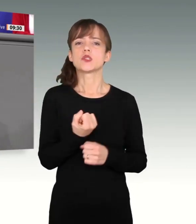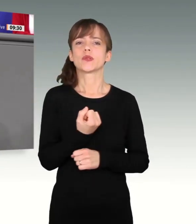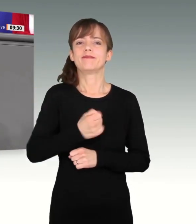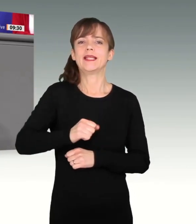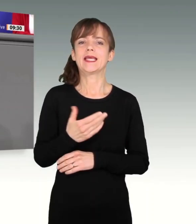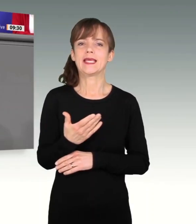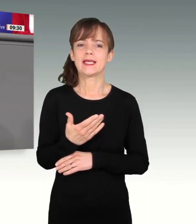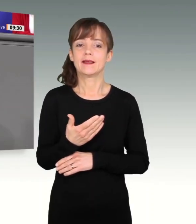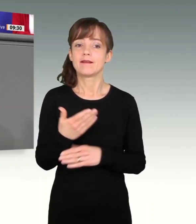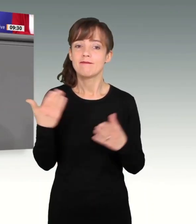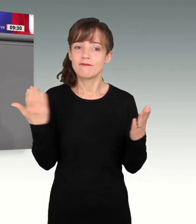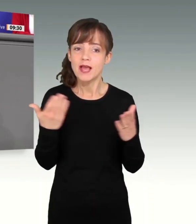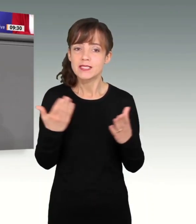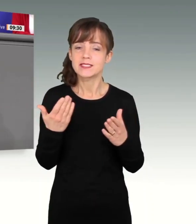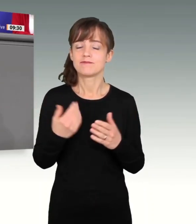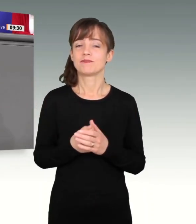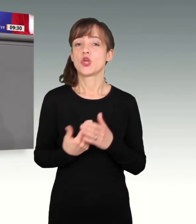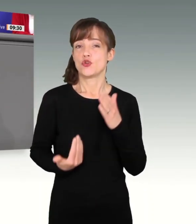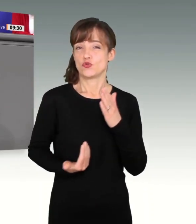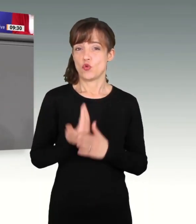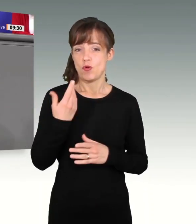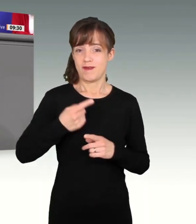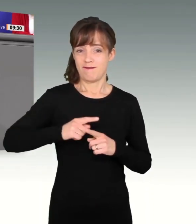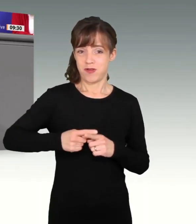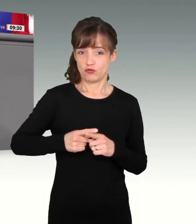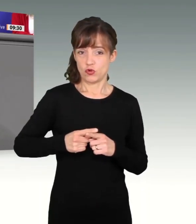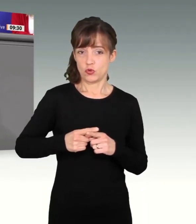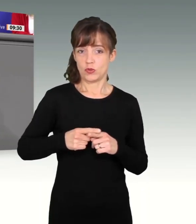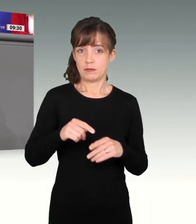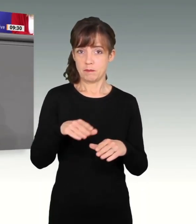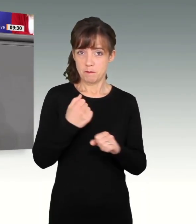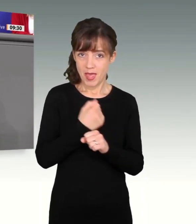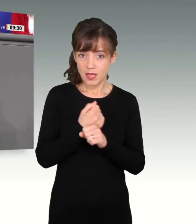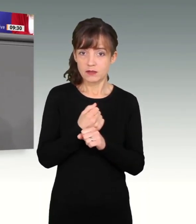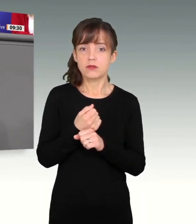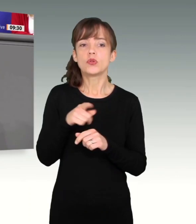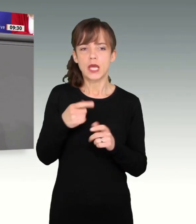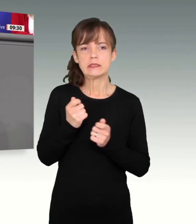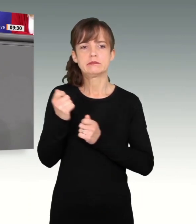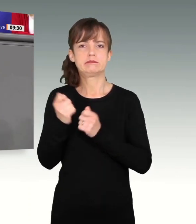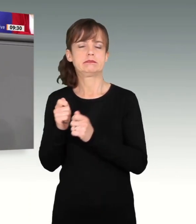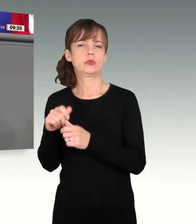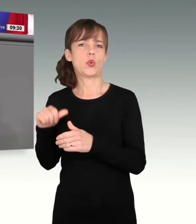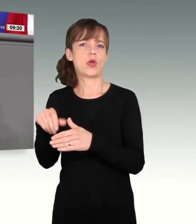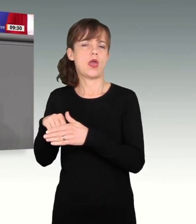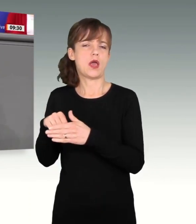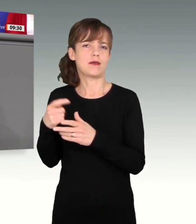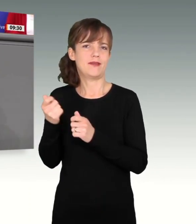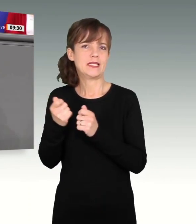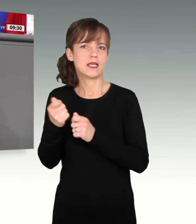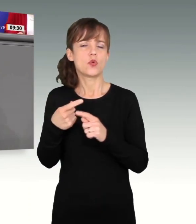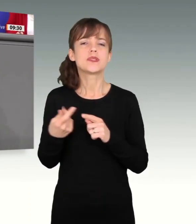nämlich die Bildung von über Neuverschuldung finanzierten Rücklagen. Das ist nicht falsch, waren Ihre Worte. Sowie die Zweckentfremdung von